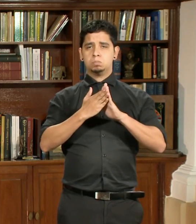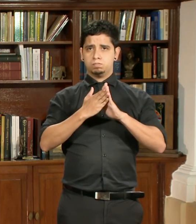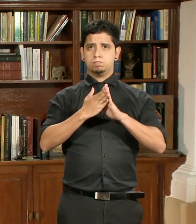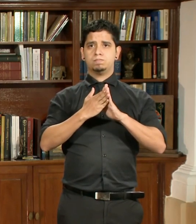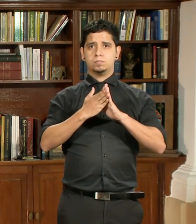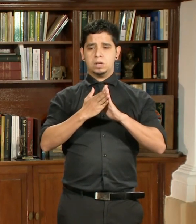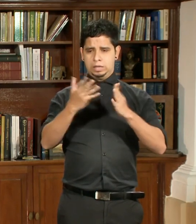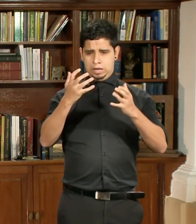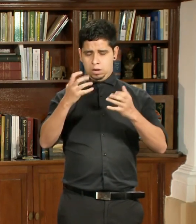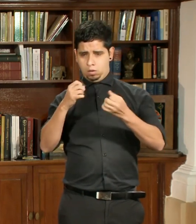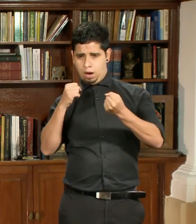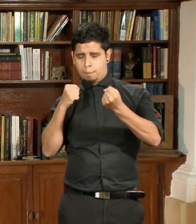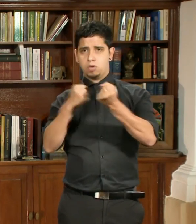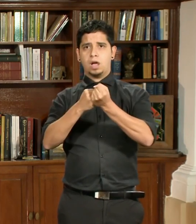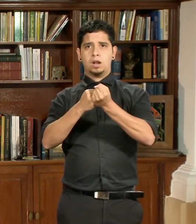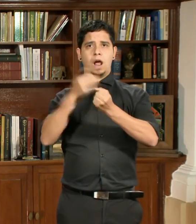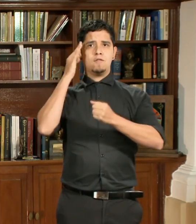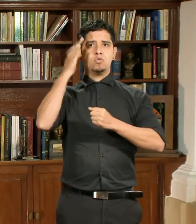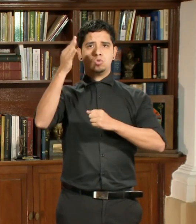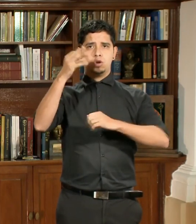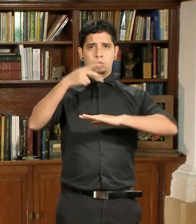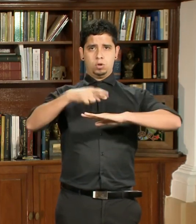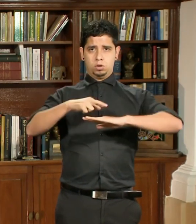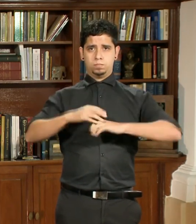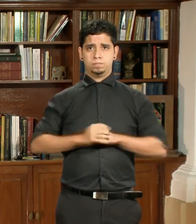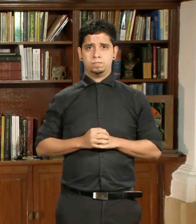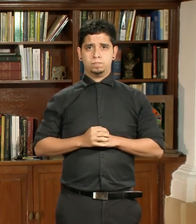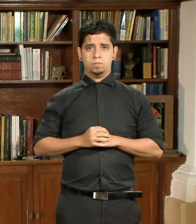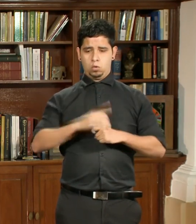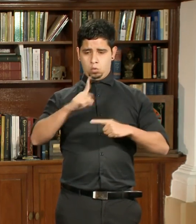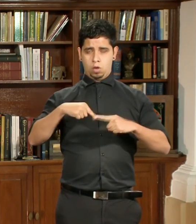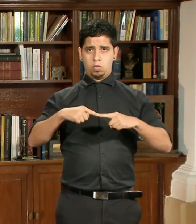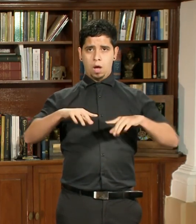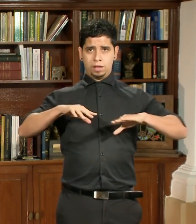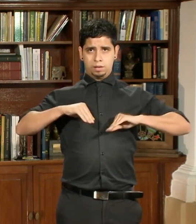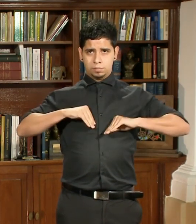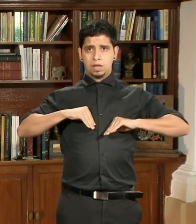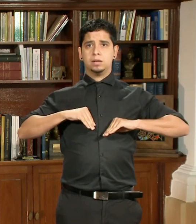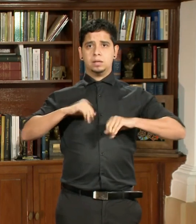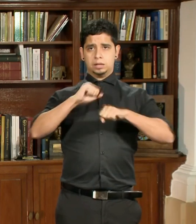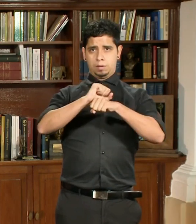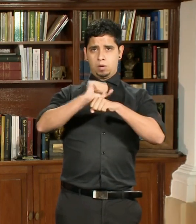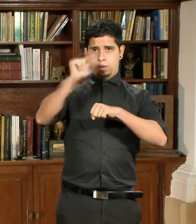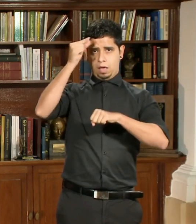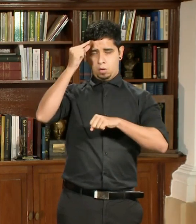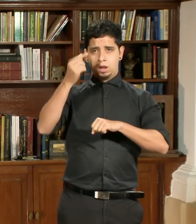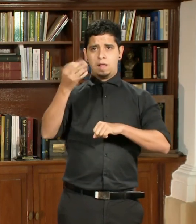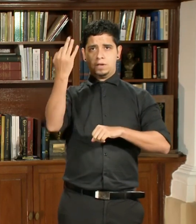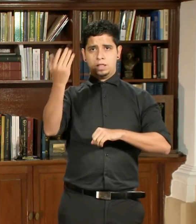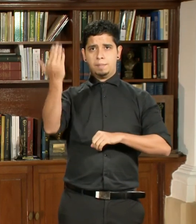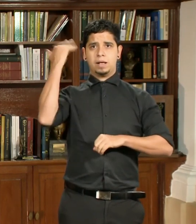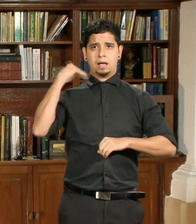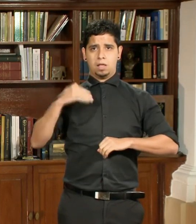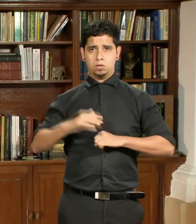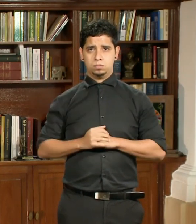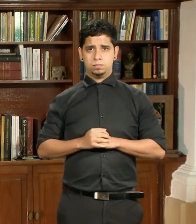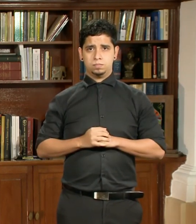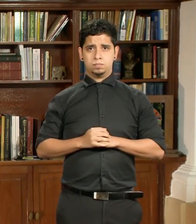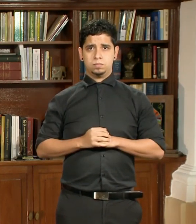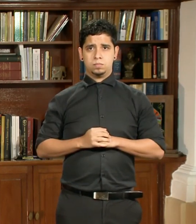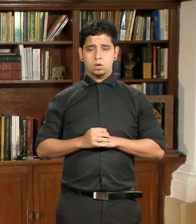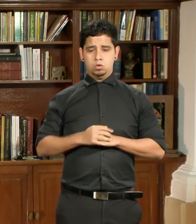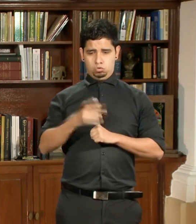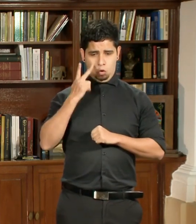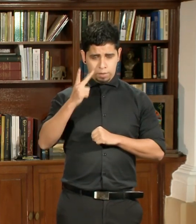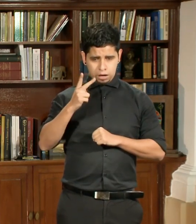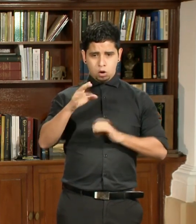aportar al futuro de nuestra patria. Cuando asumí el cargo de gobernador el pasado viernes, lo hice a base del